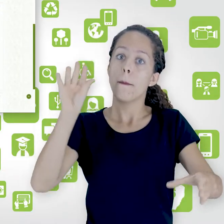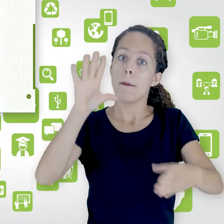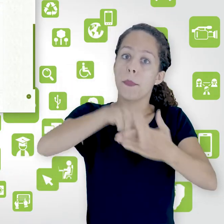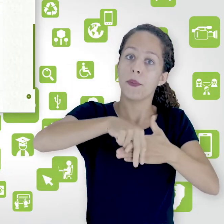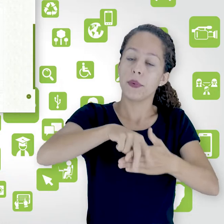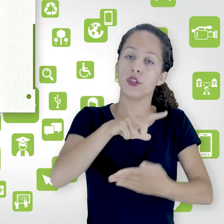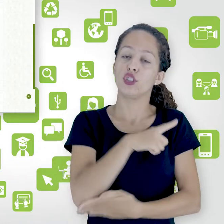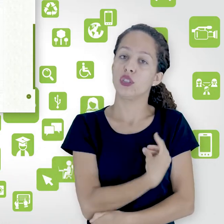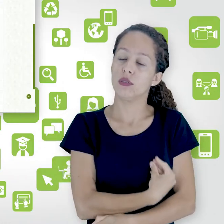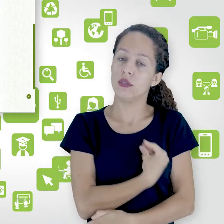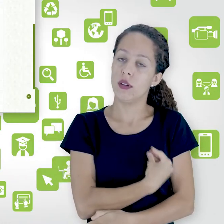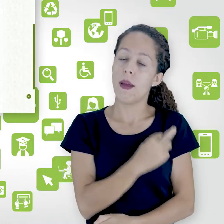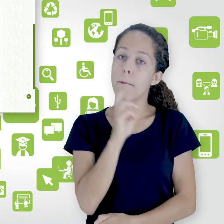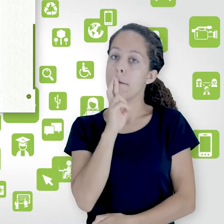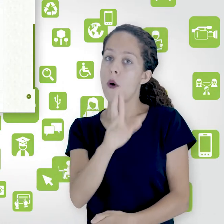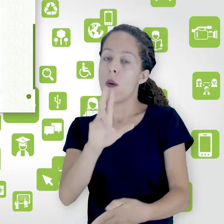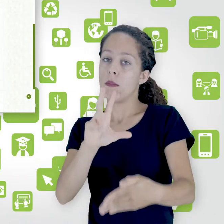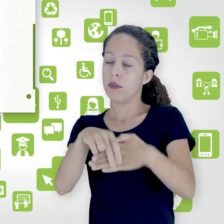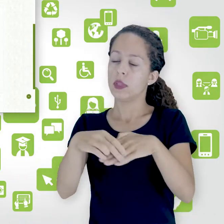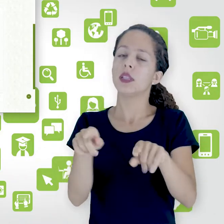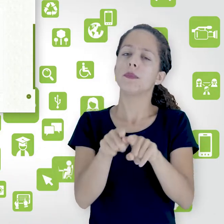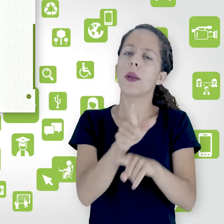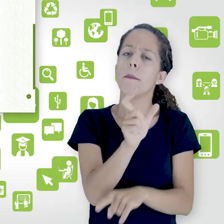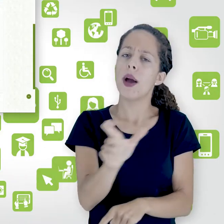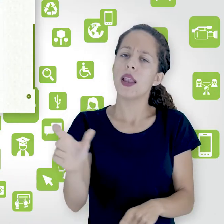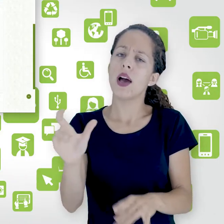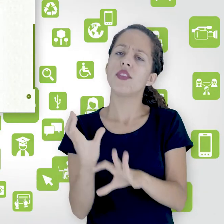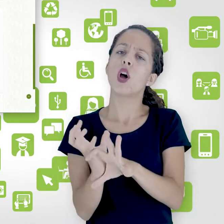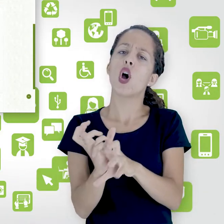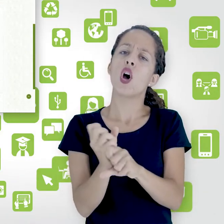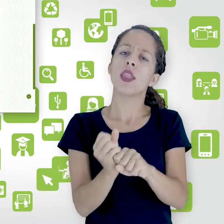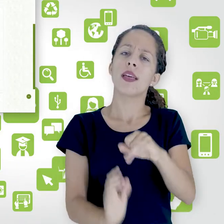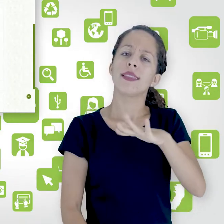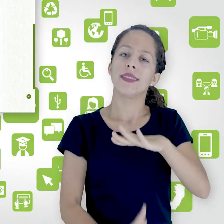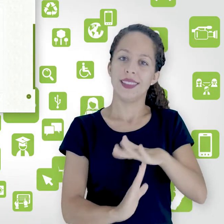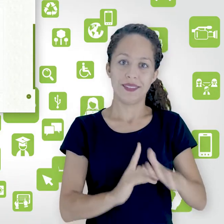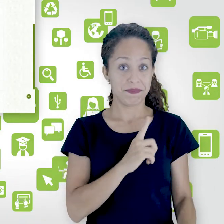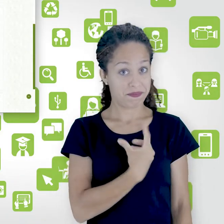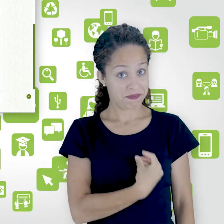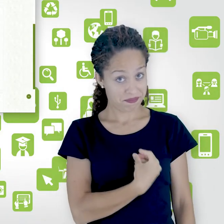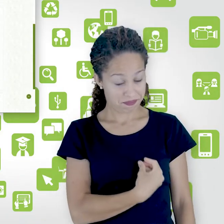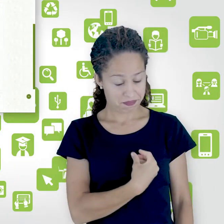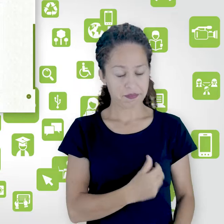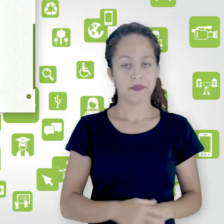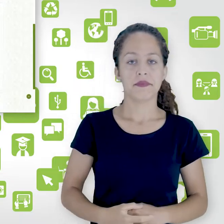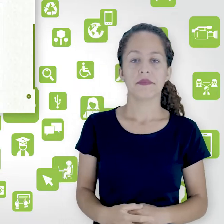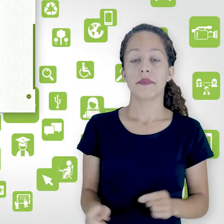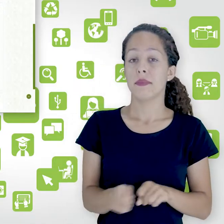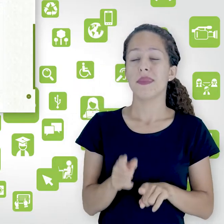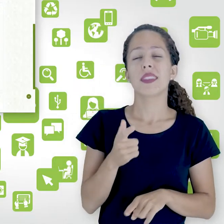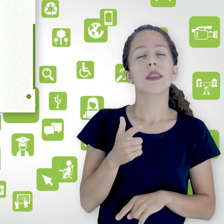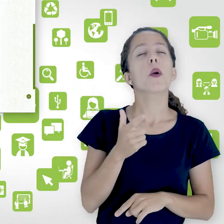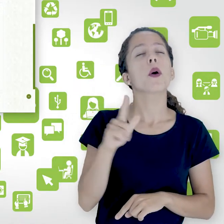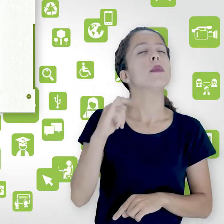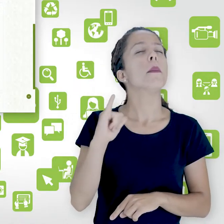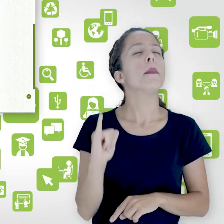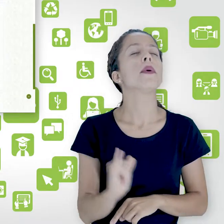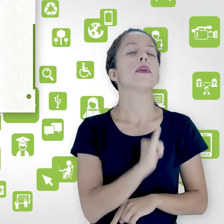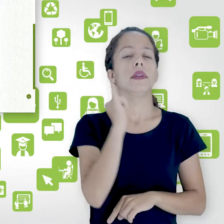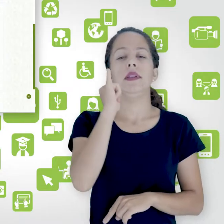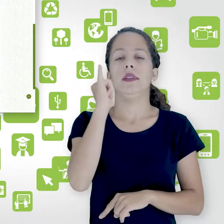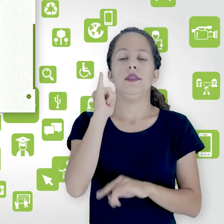número máximo de arquivos ea contagem de palavras tá certo é uma outra coisa importante do fórum